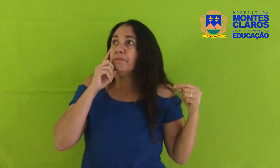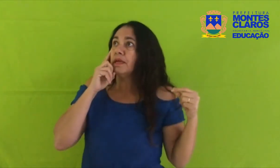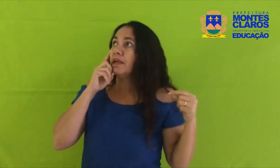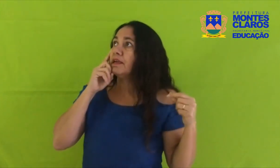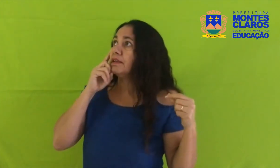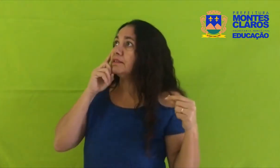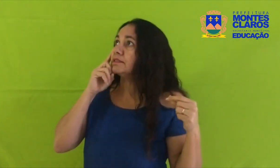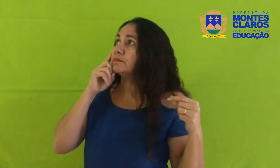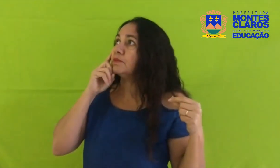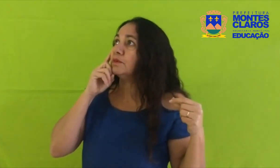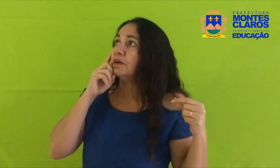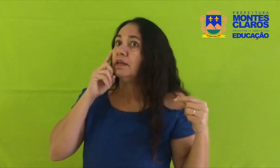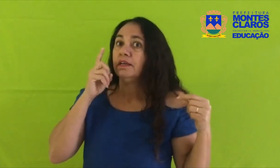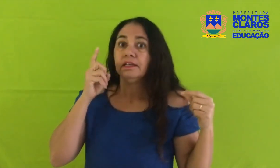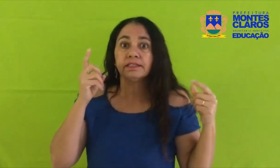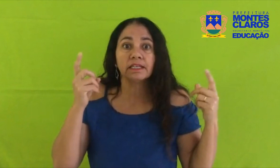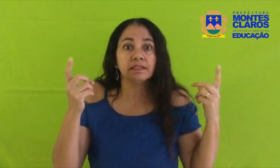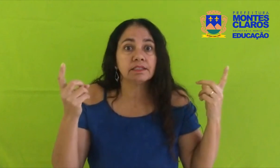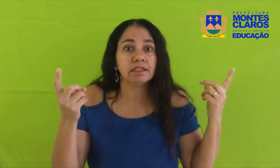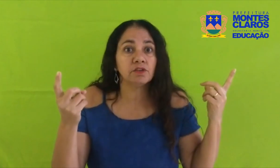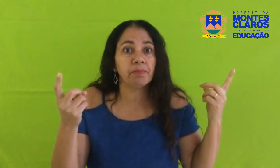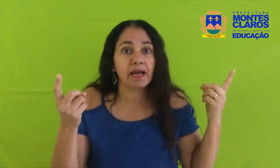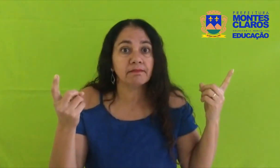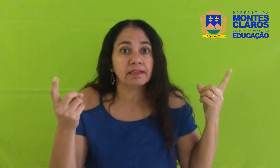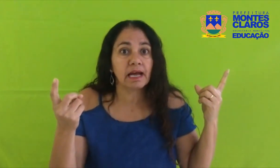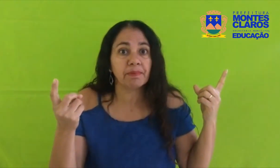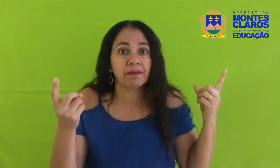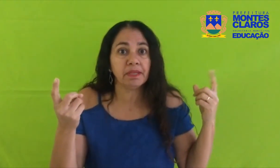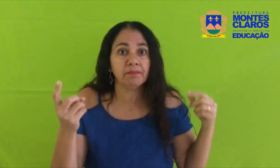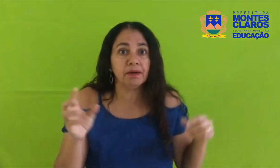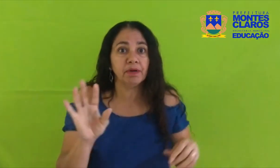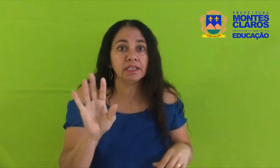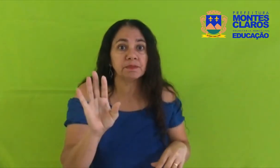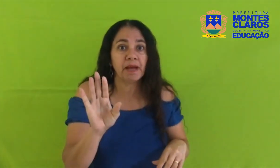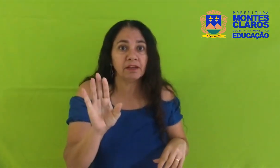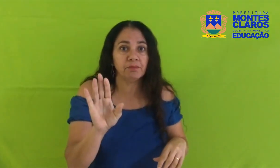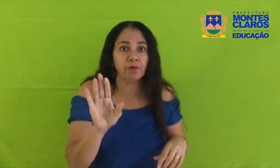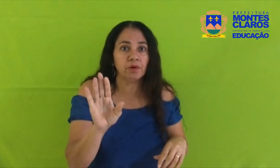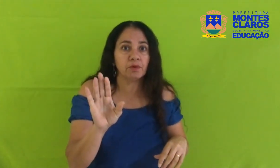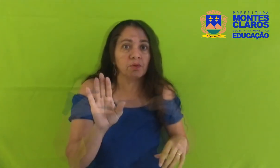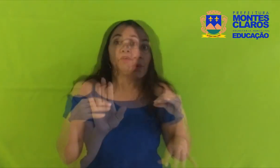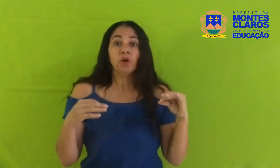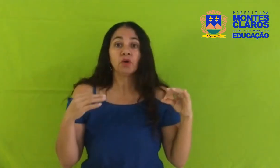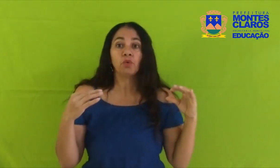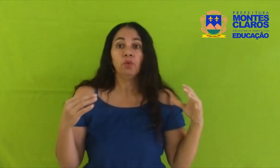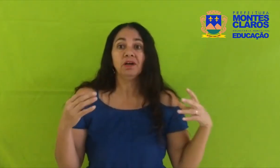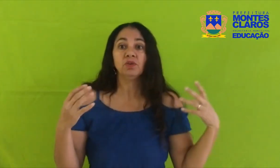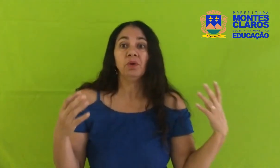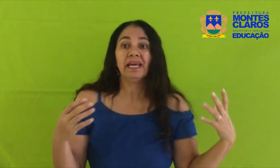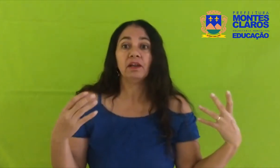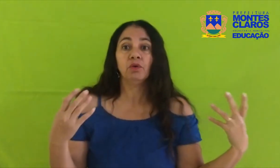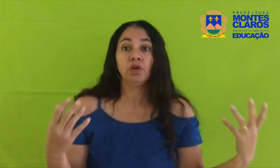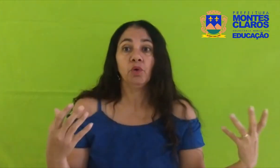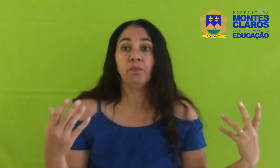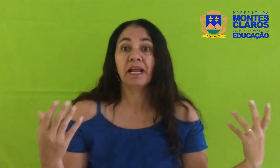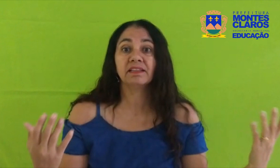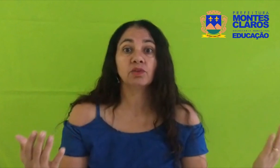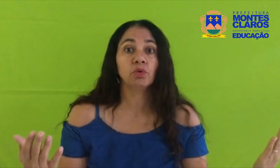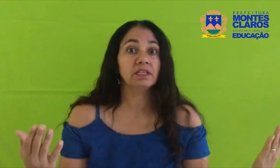É mesmo Esqueci de perguntar para minha mamãe Espere um pouco Foi quando ela olhou para todas